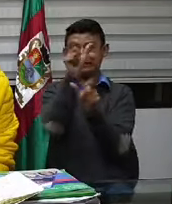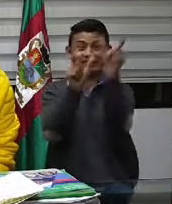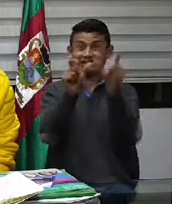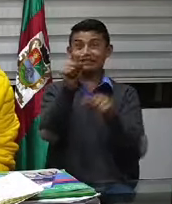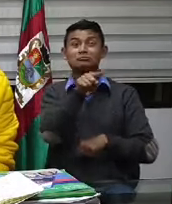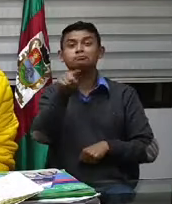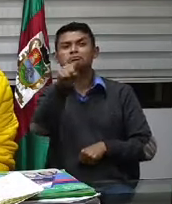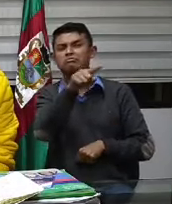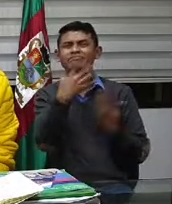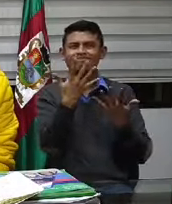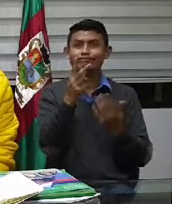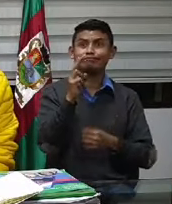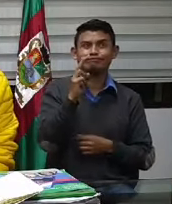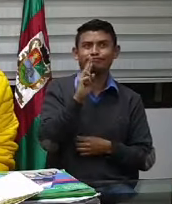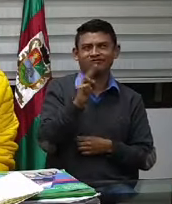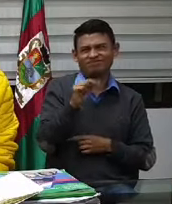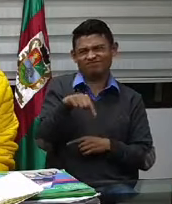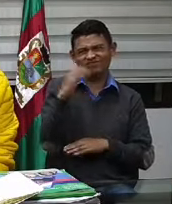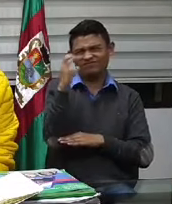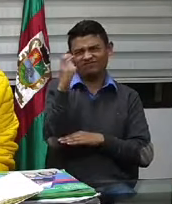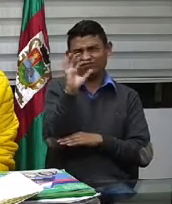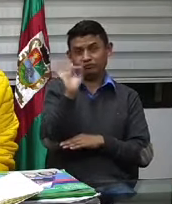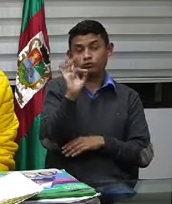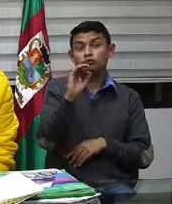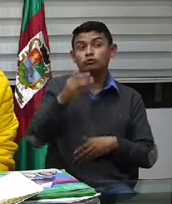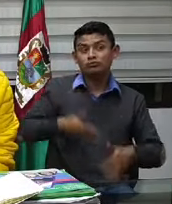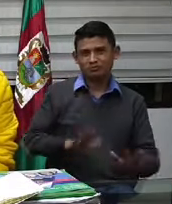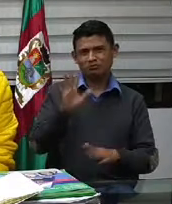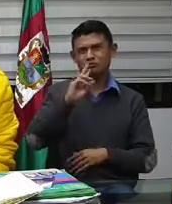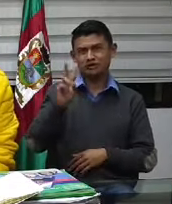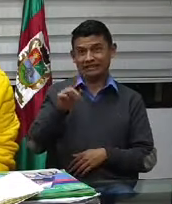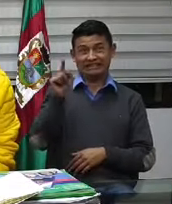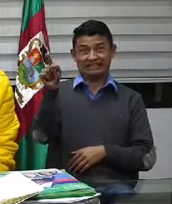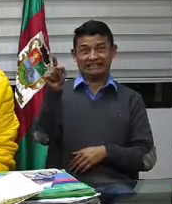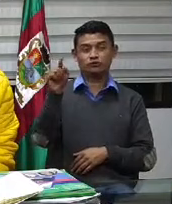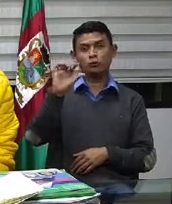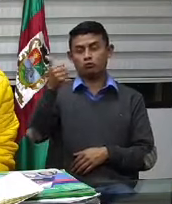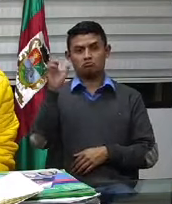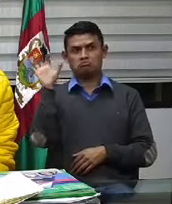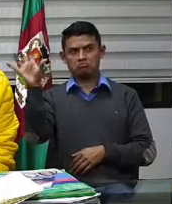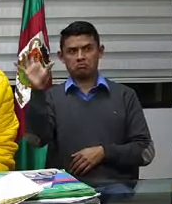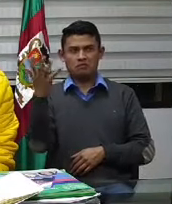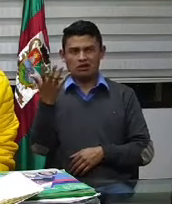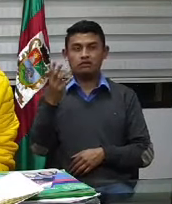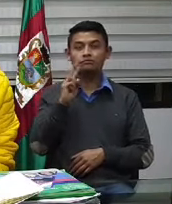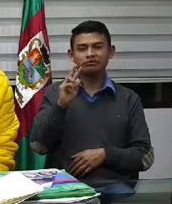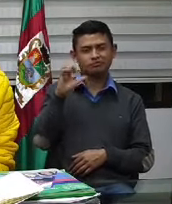Y tienen necesidades. Y también, y les seguiríamos dando a los extranjeros también.